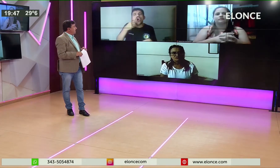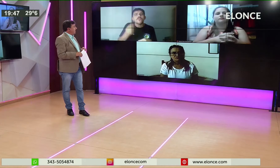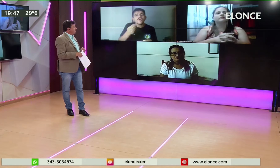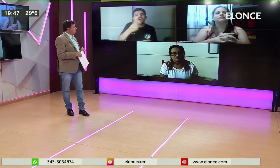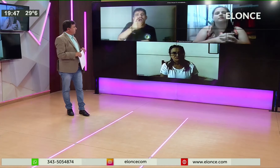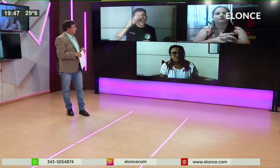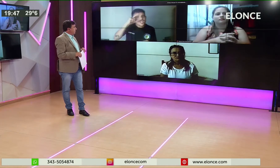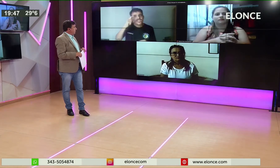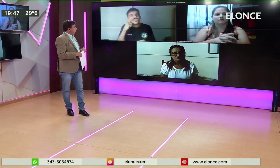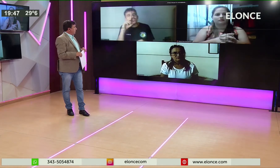enseñan?